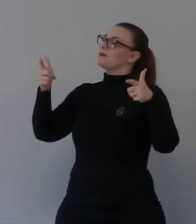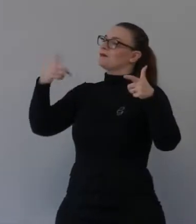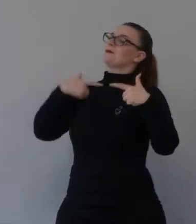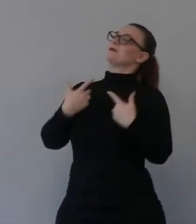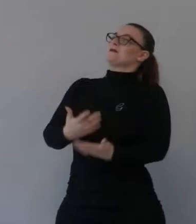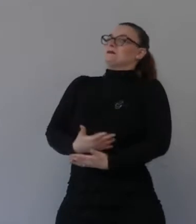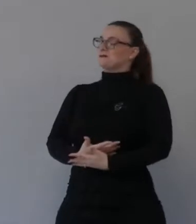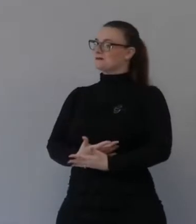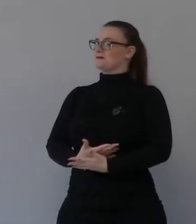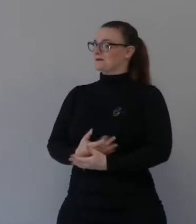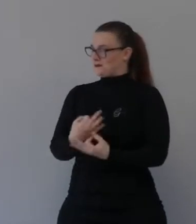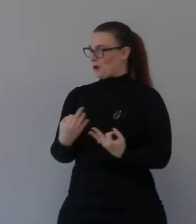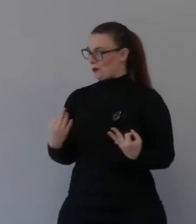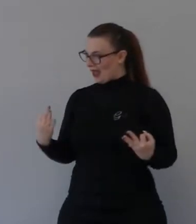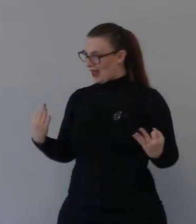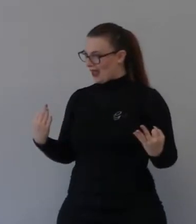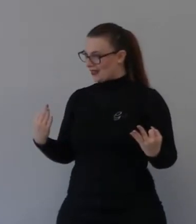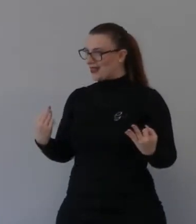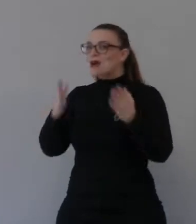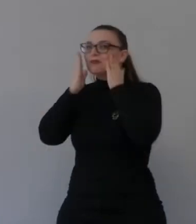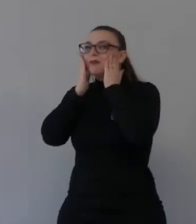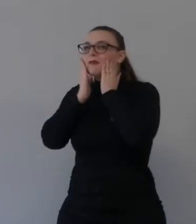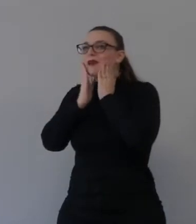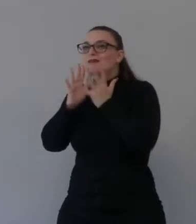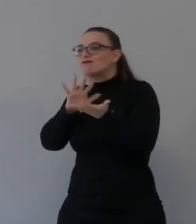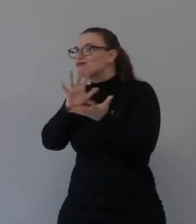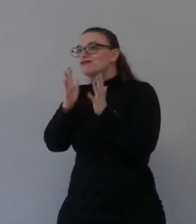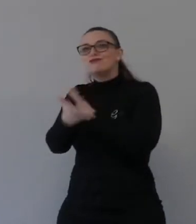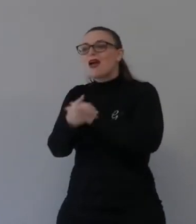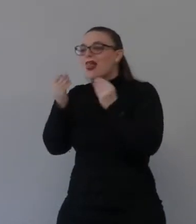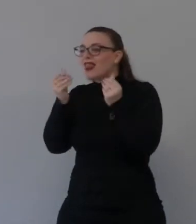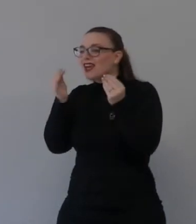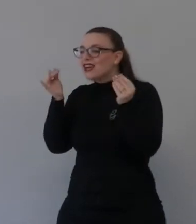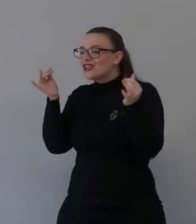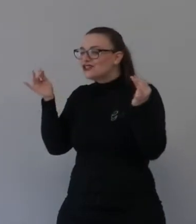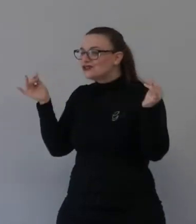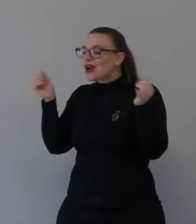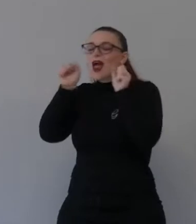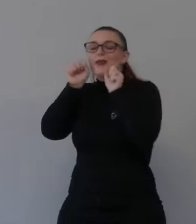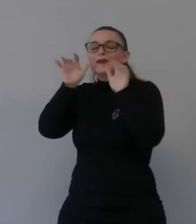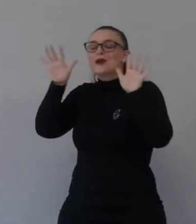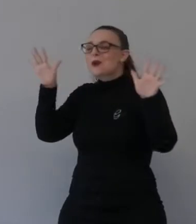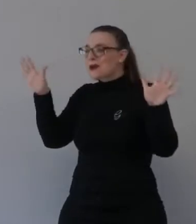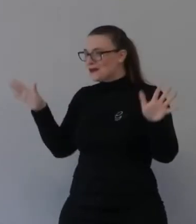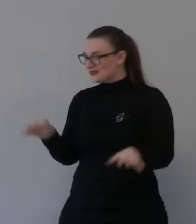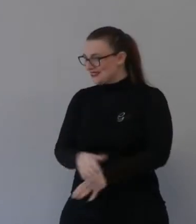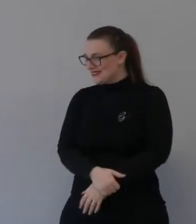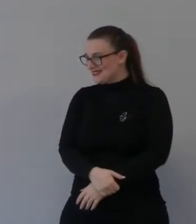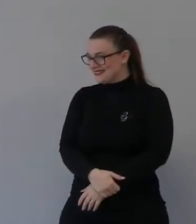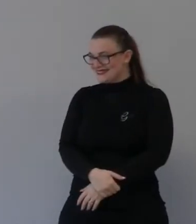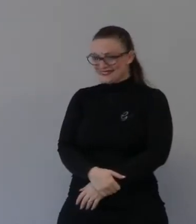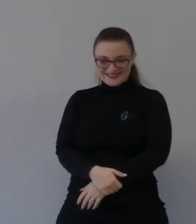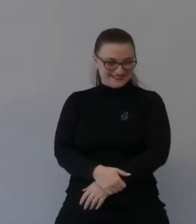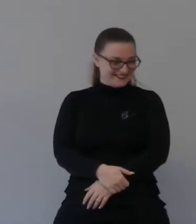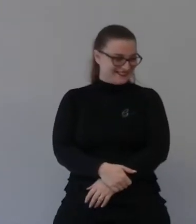la pelle diventa liscia luminosa come quella di un bambino e noi abbiamo la stessa pelle nuova per l'olio